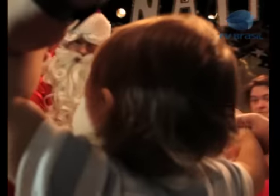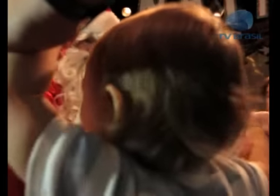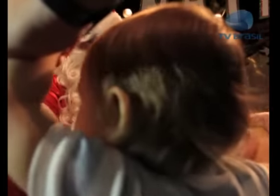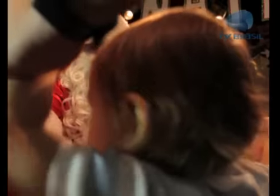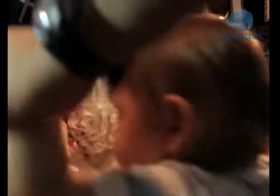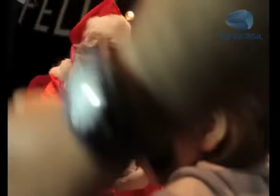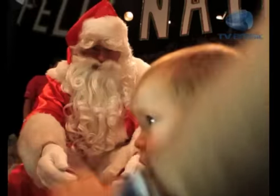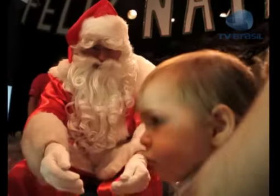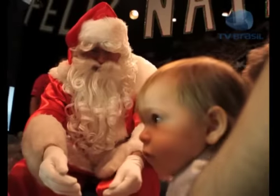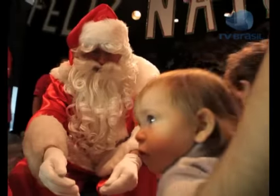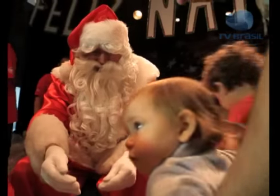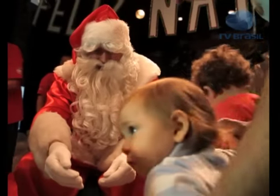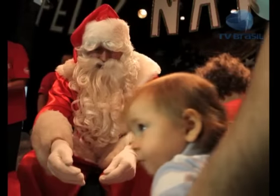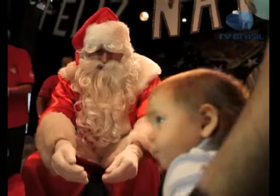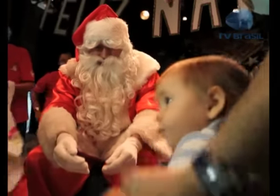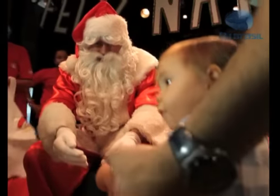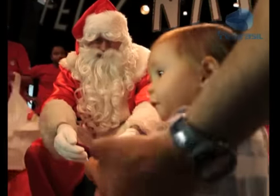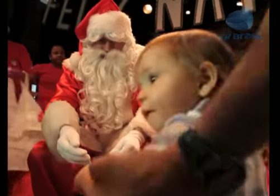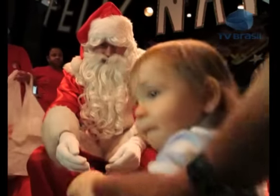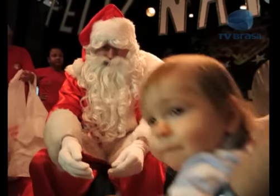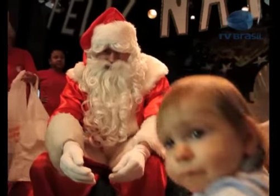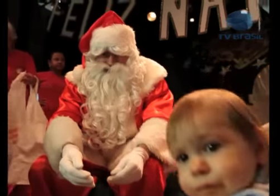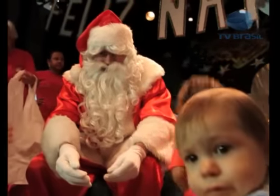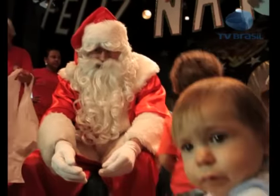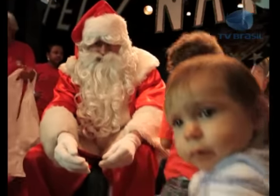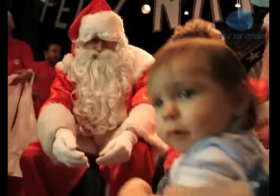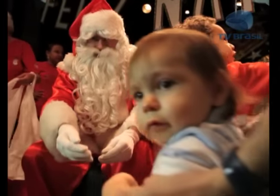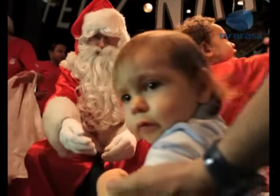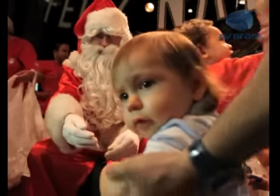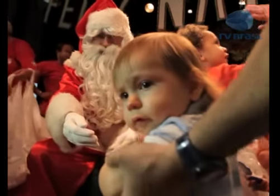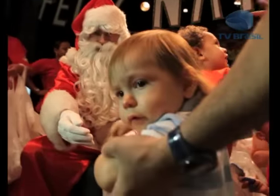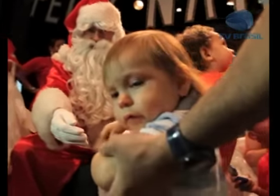ajuda de um responsável, um menino é levado até o Papai Noel que o recebe com carinho.